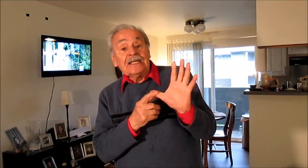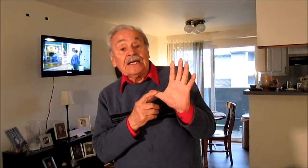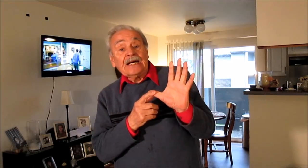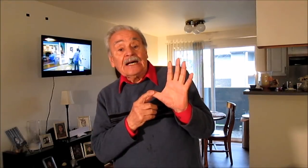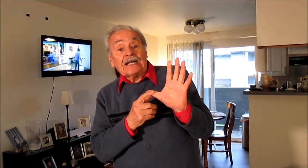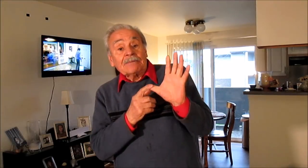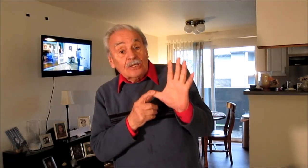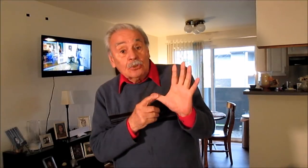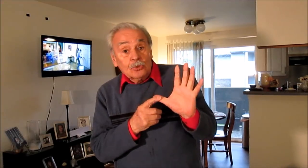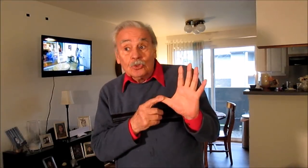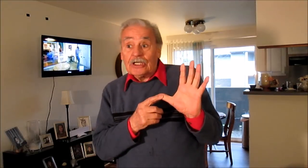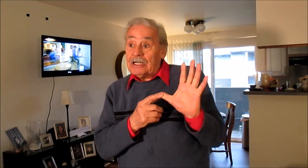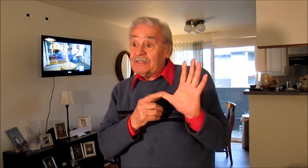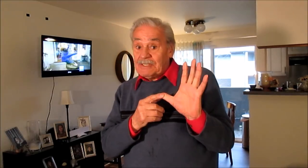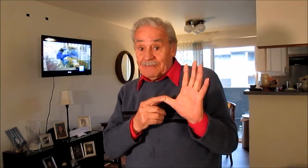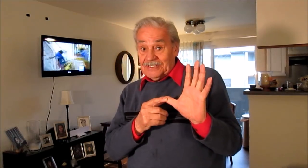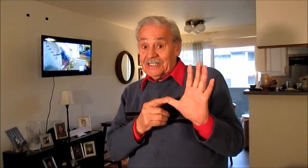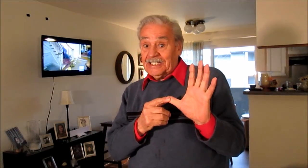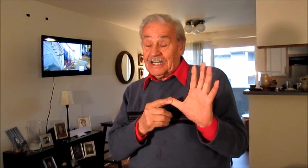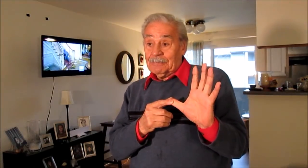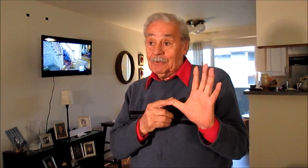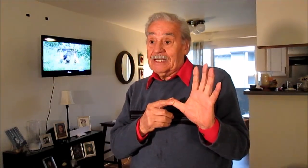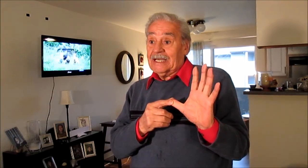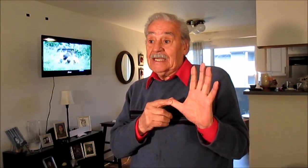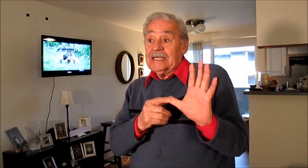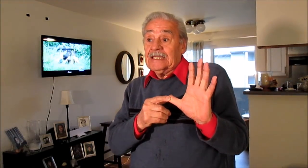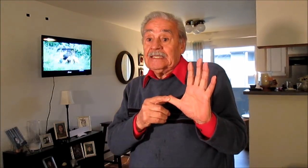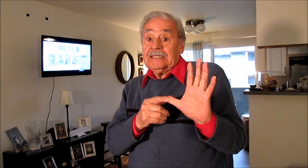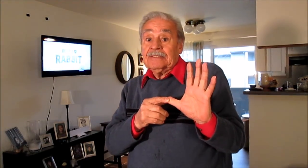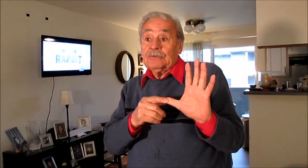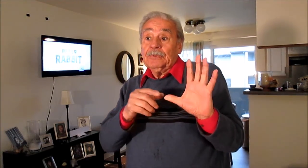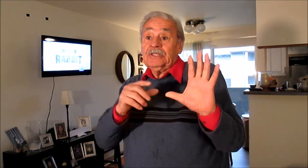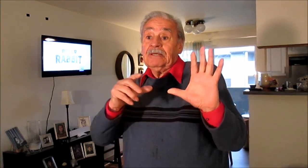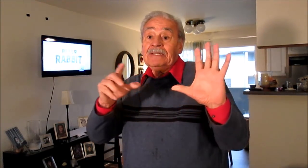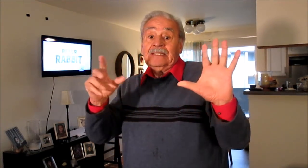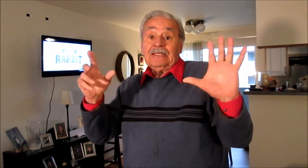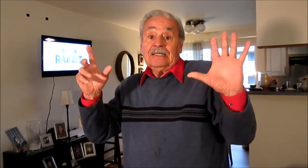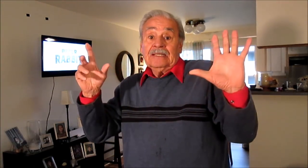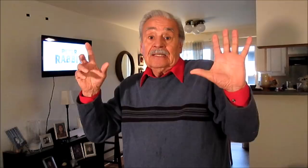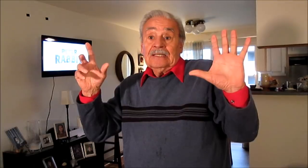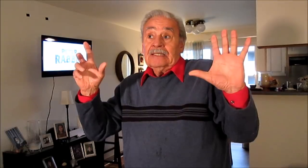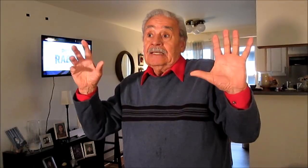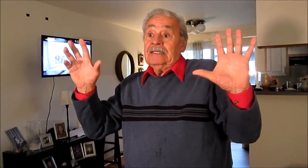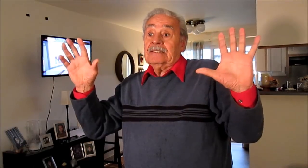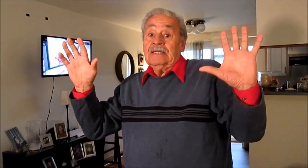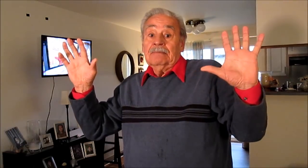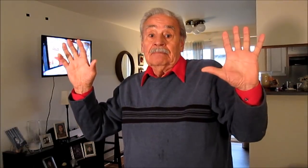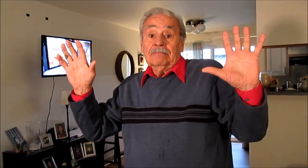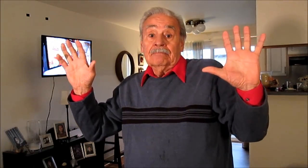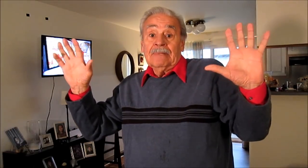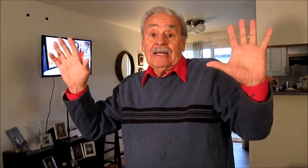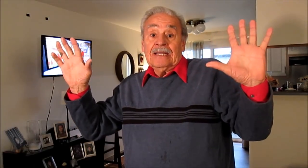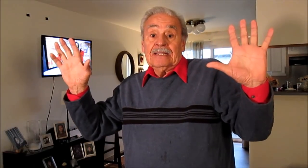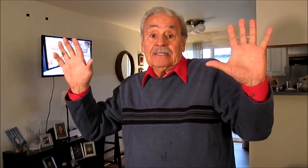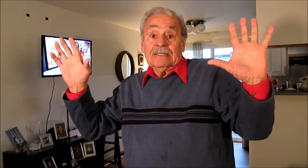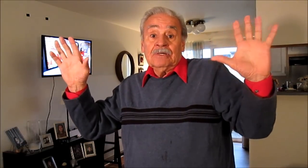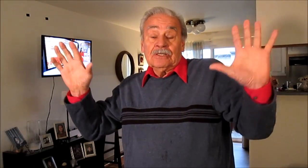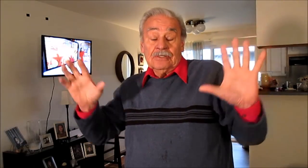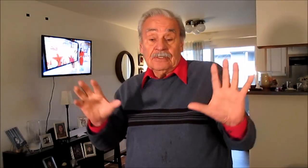a Armando Goudou, que era el vicepresidente de la república, y que supuestamente es el demonio,